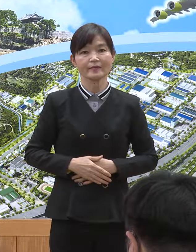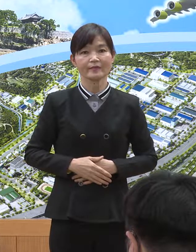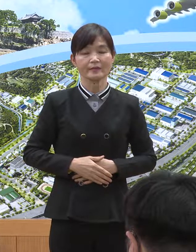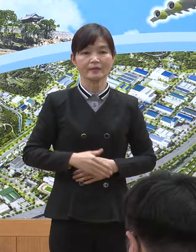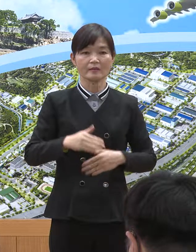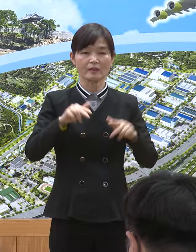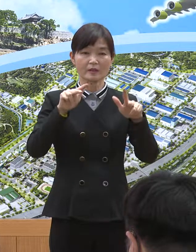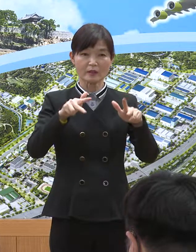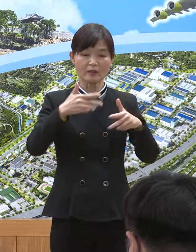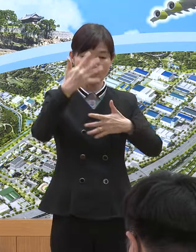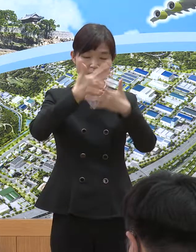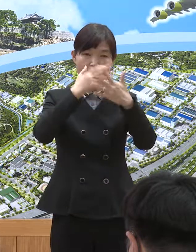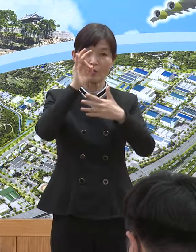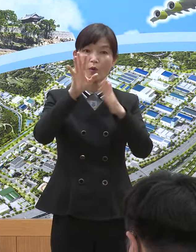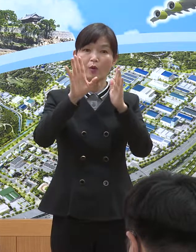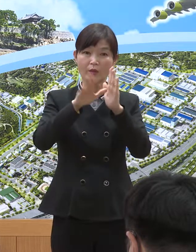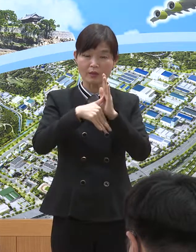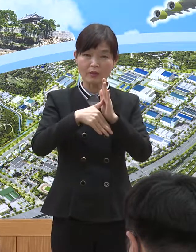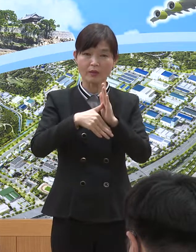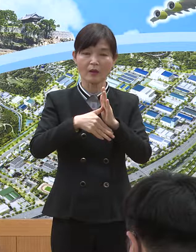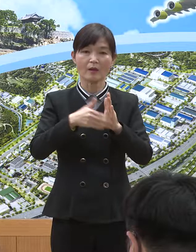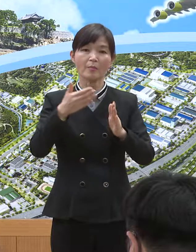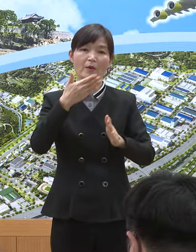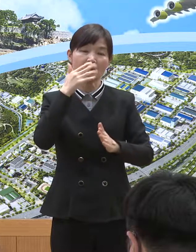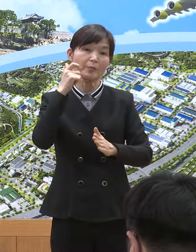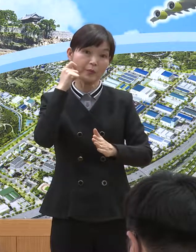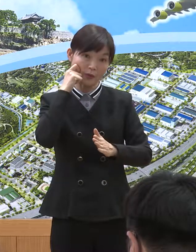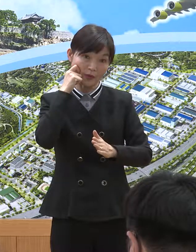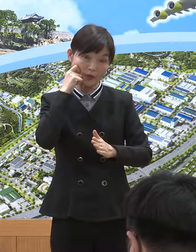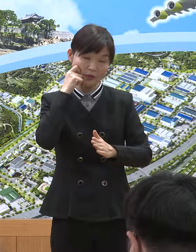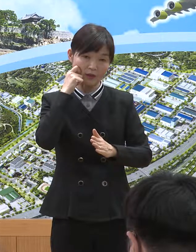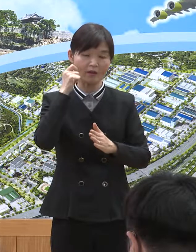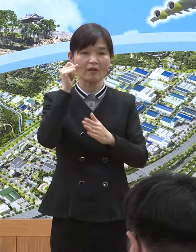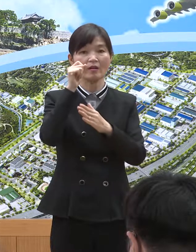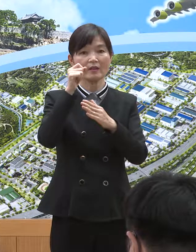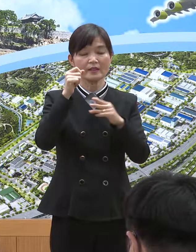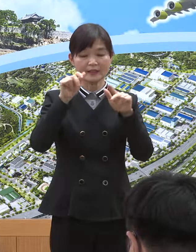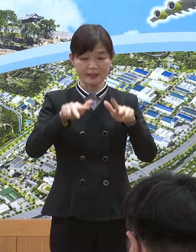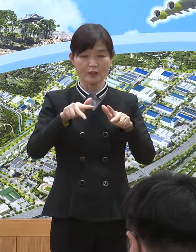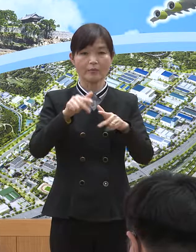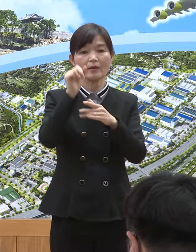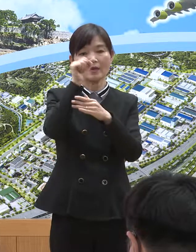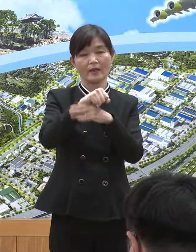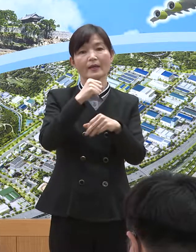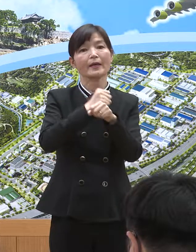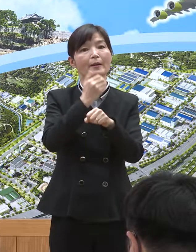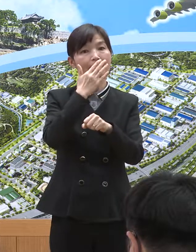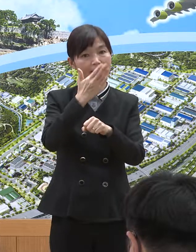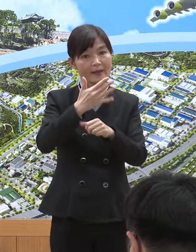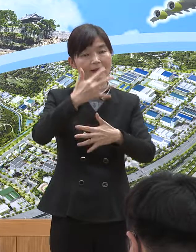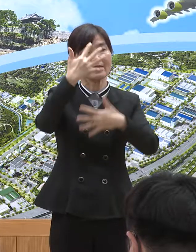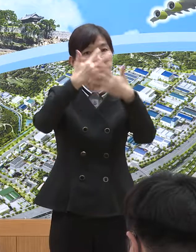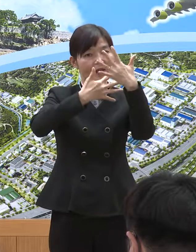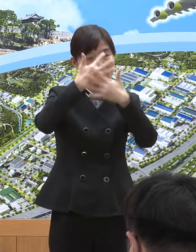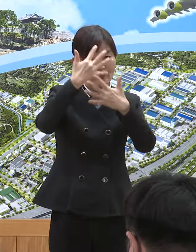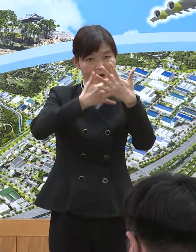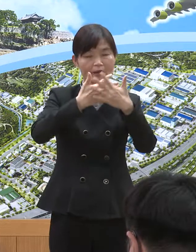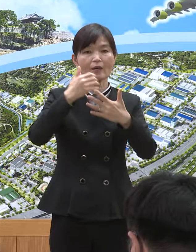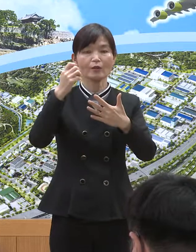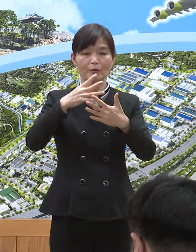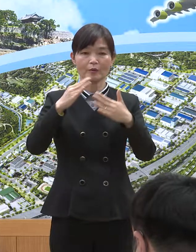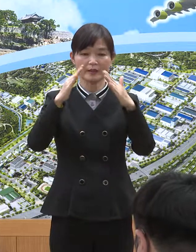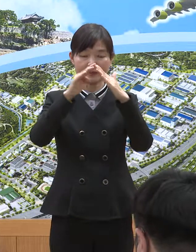실내 취식이 금지되었던 다중이용시설의 취식이 허용되어 영화관, 실내 공영장 및